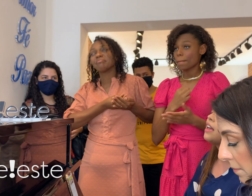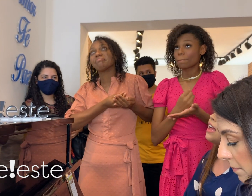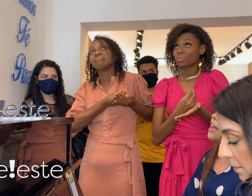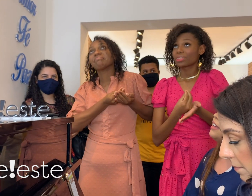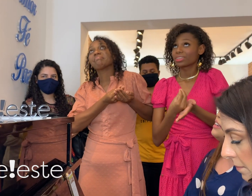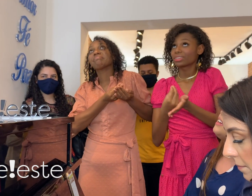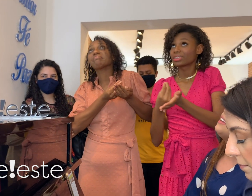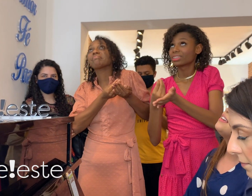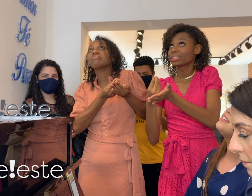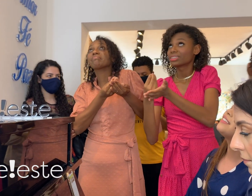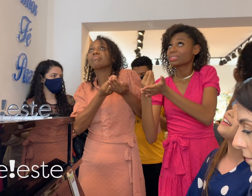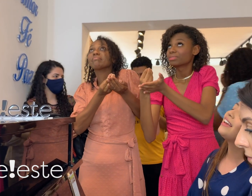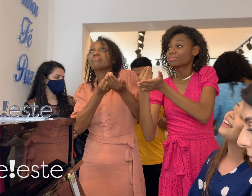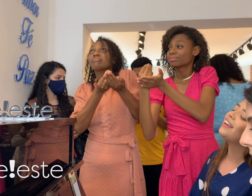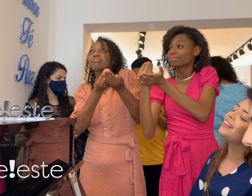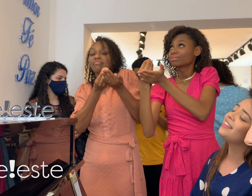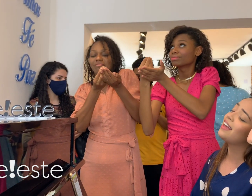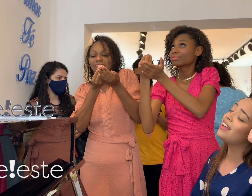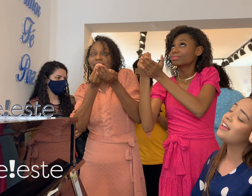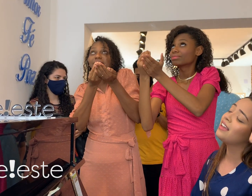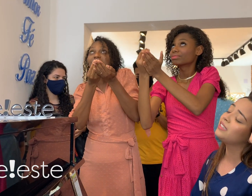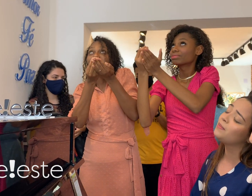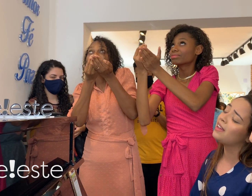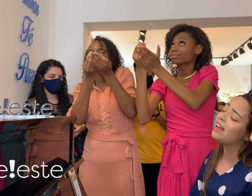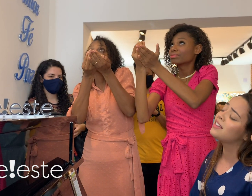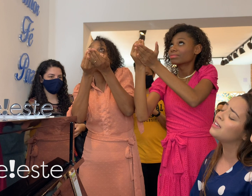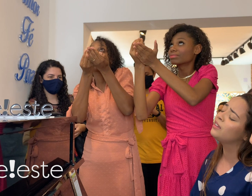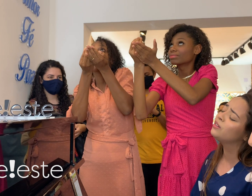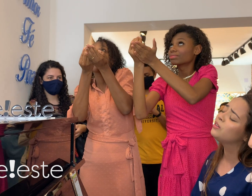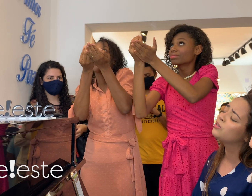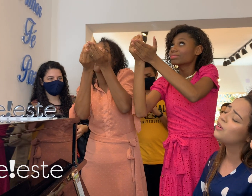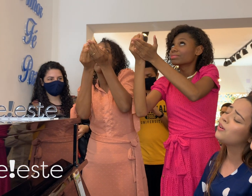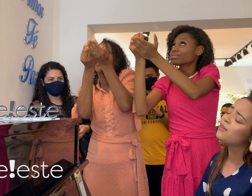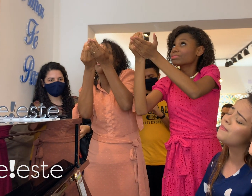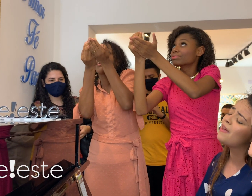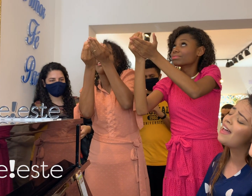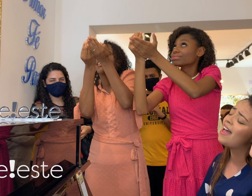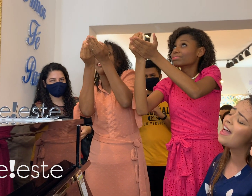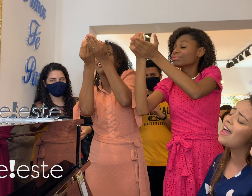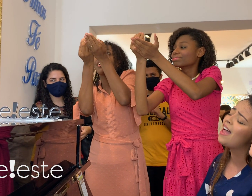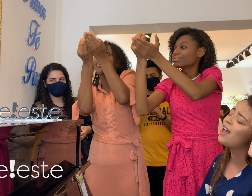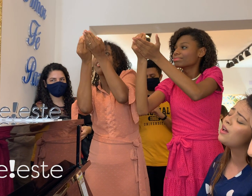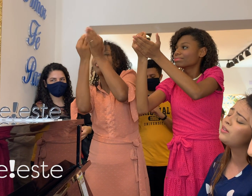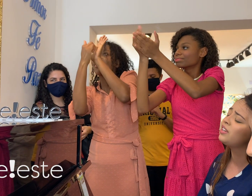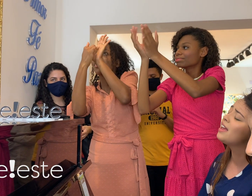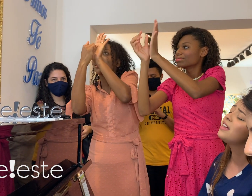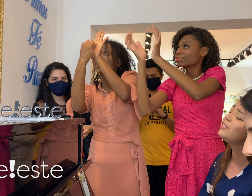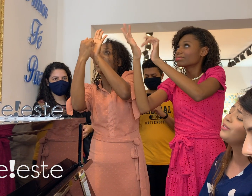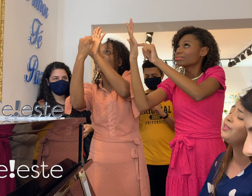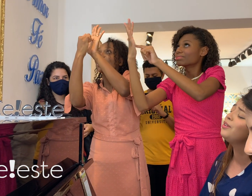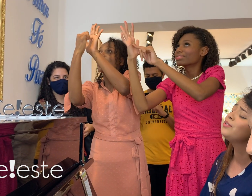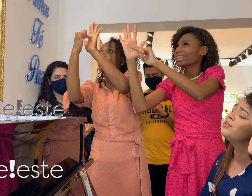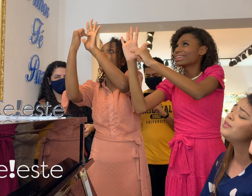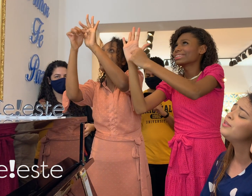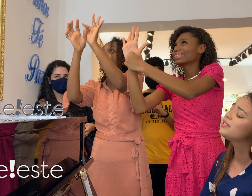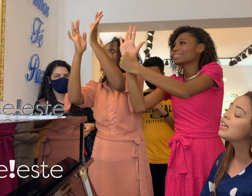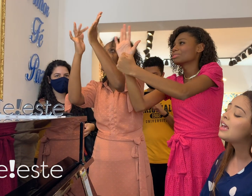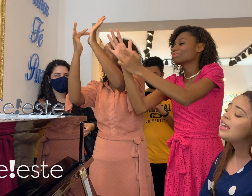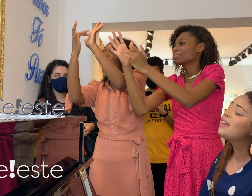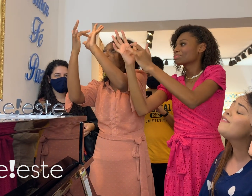Está nas mãos do meu Jesus Que